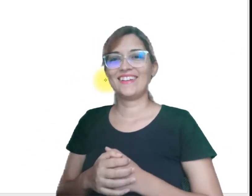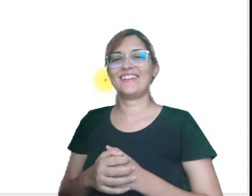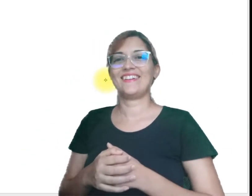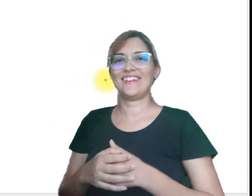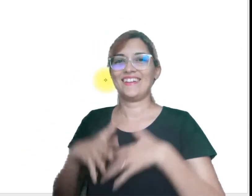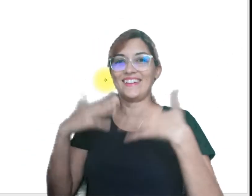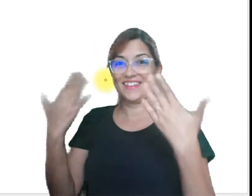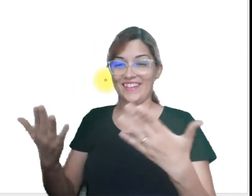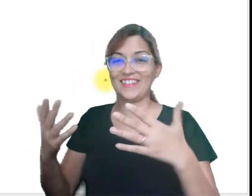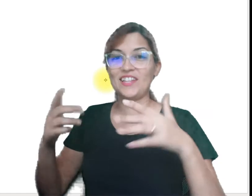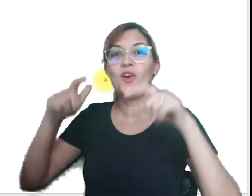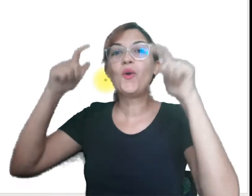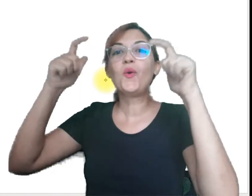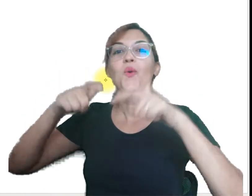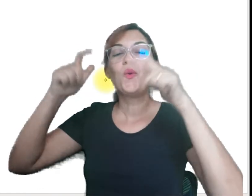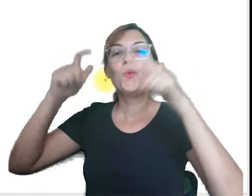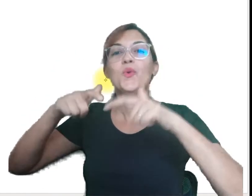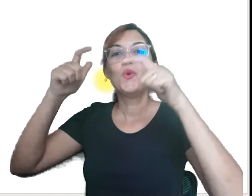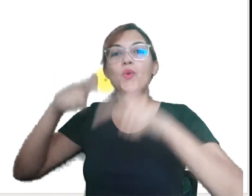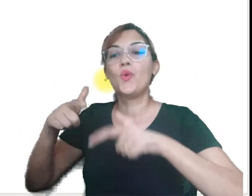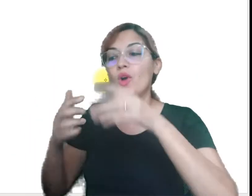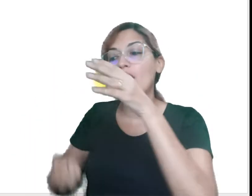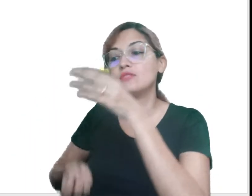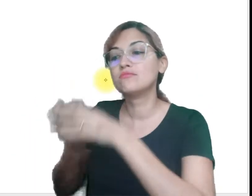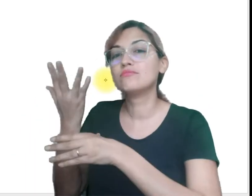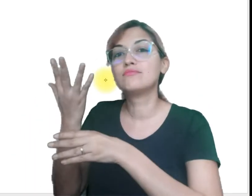Então, mostra o lugar de origem, entendeu?